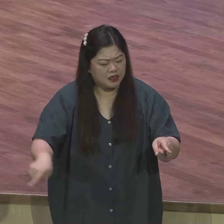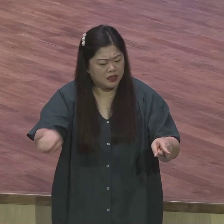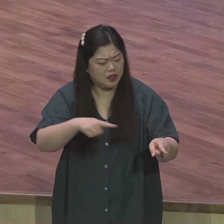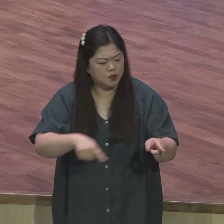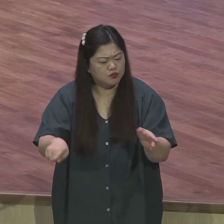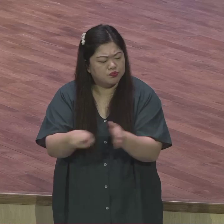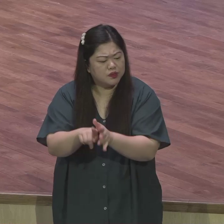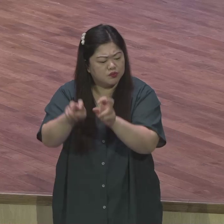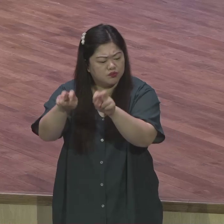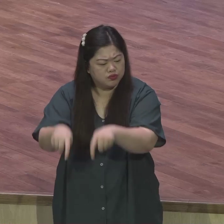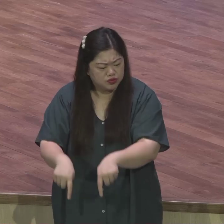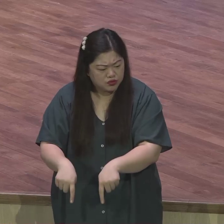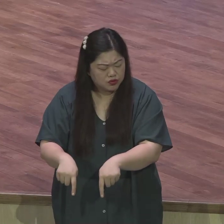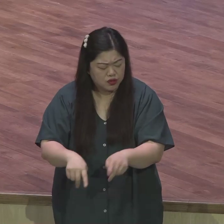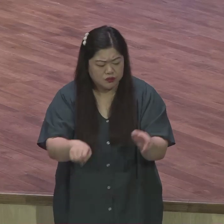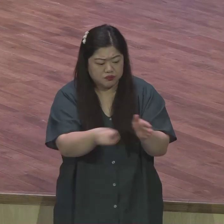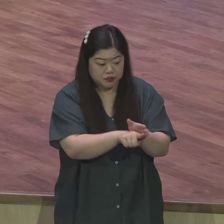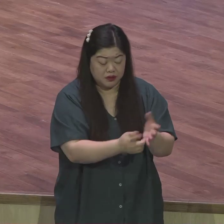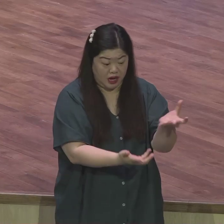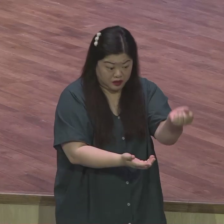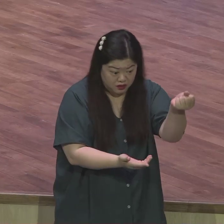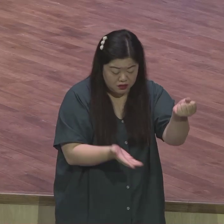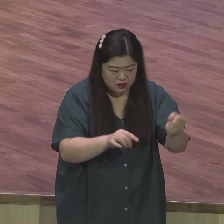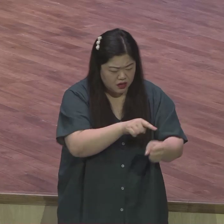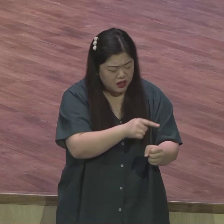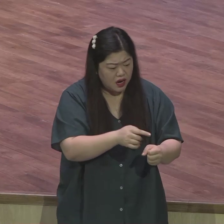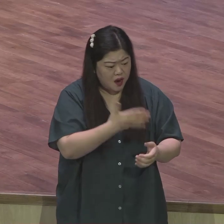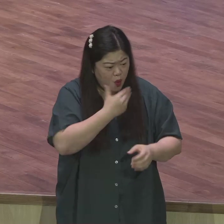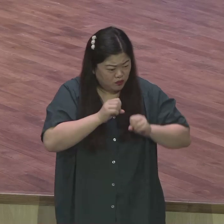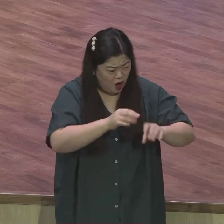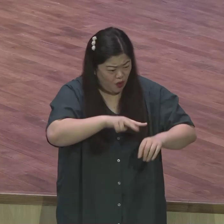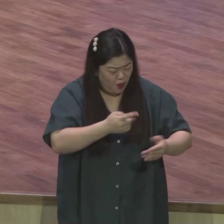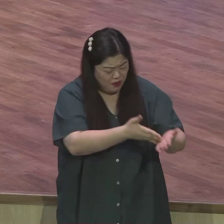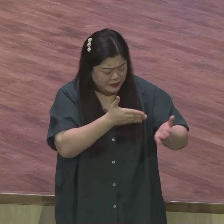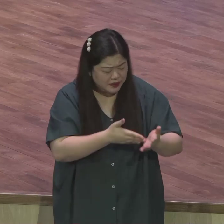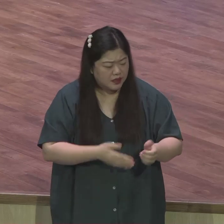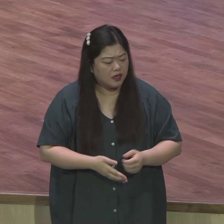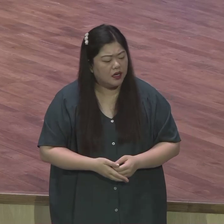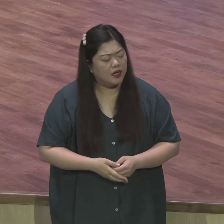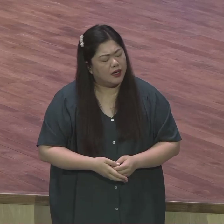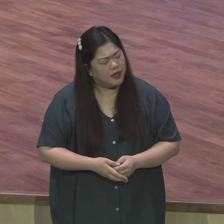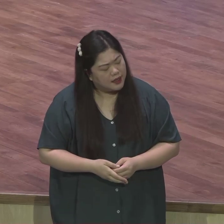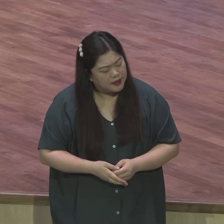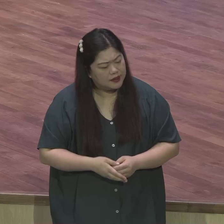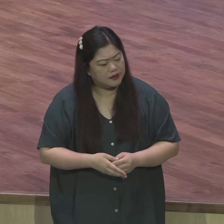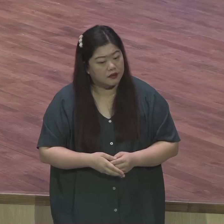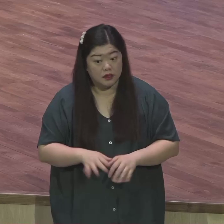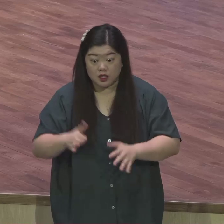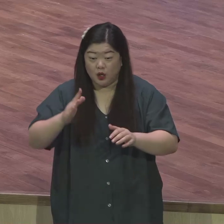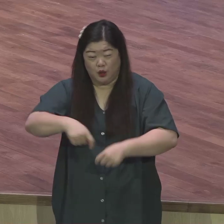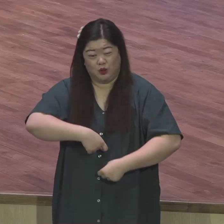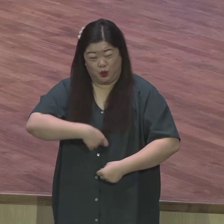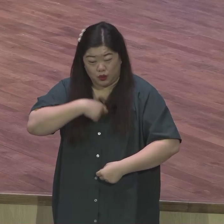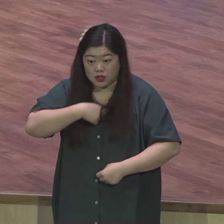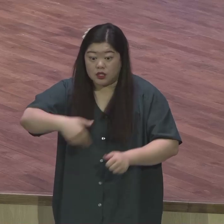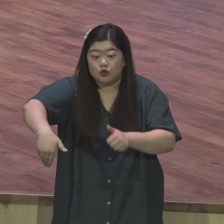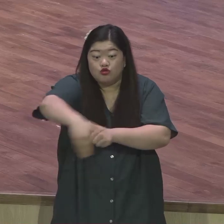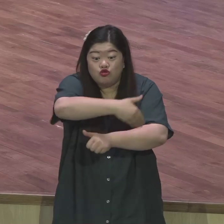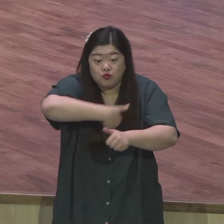뭐냐 지금 우리 주위에 나보다 훌륭한 사람 훨씬 많고 똑똑한 사람 훨씬 많은데 왜 나에게 먼저